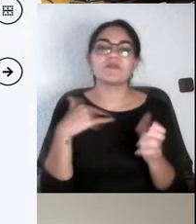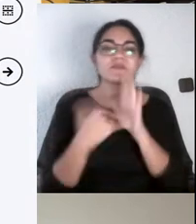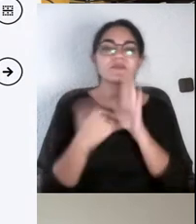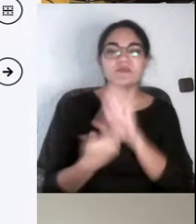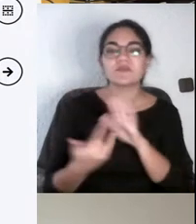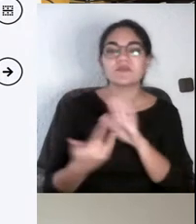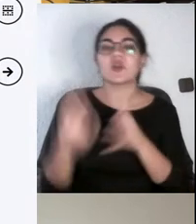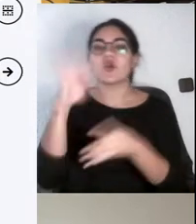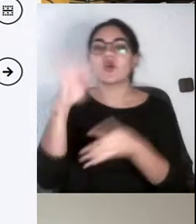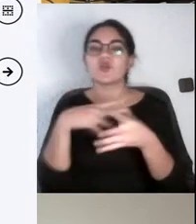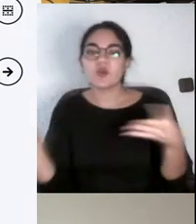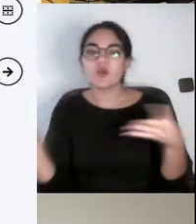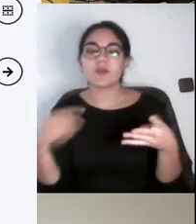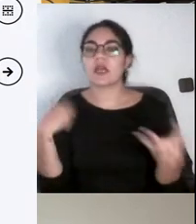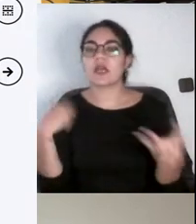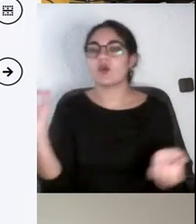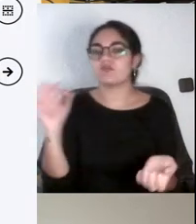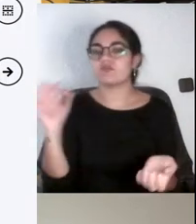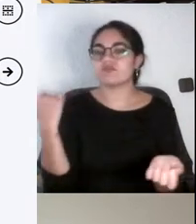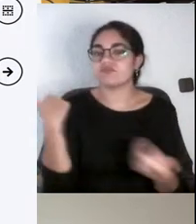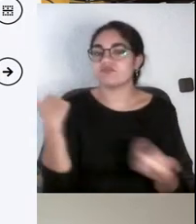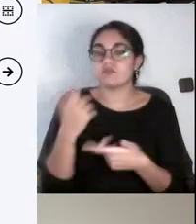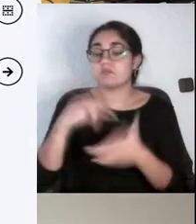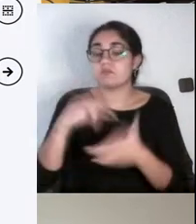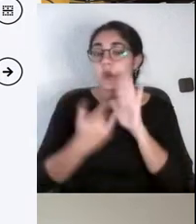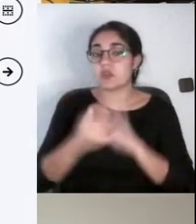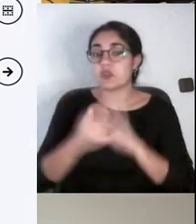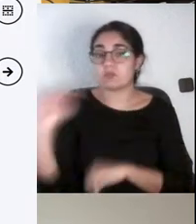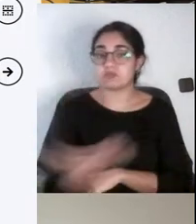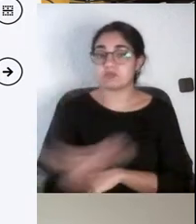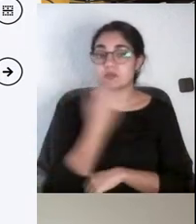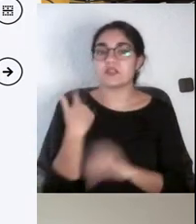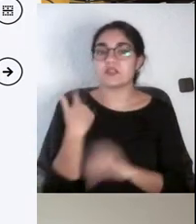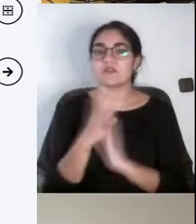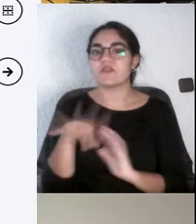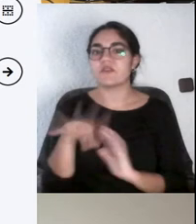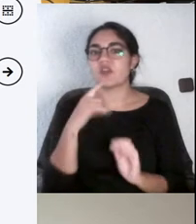No hay alguien que ha respondido otra, o sea que he quedado corto poniendo opciones.